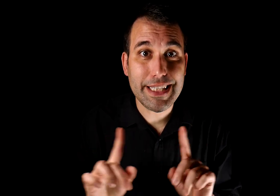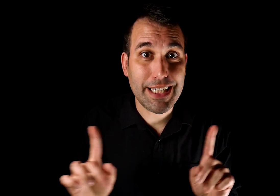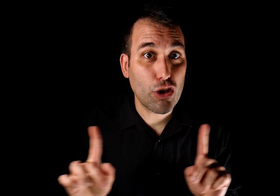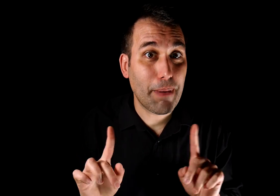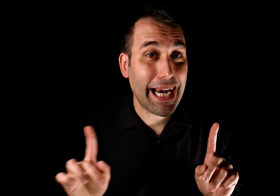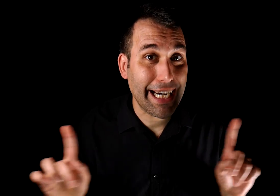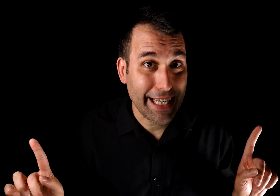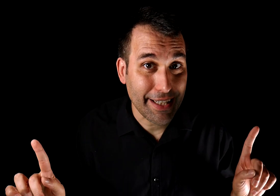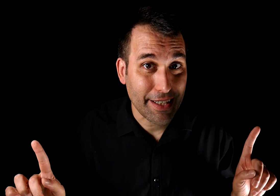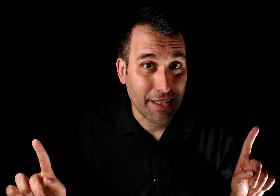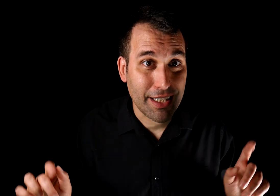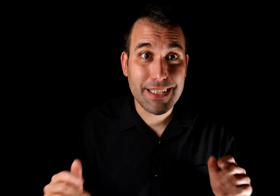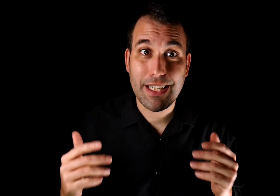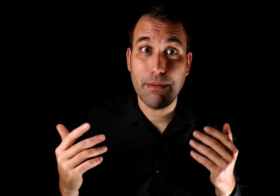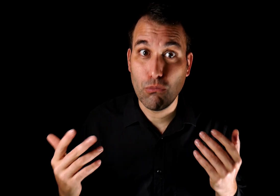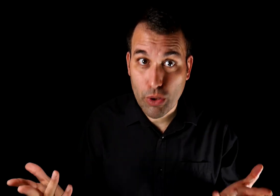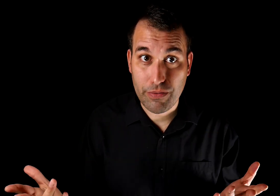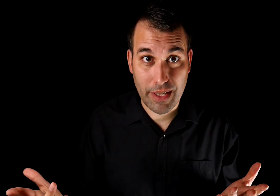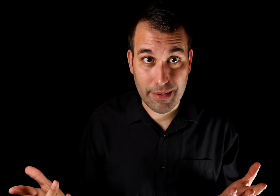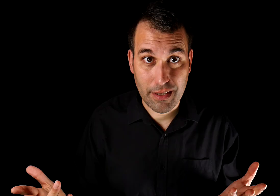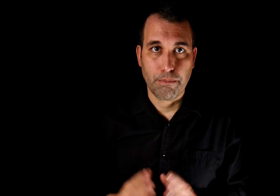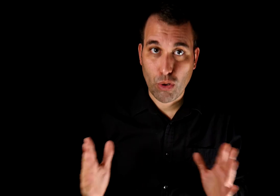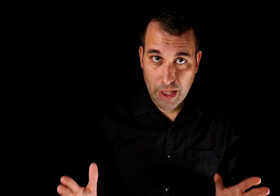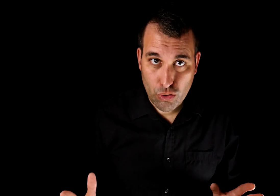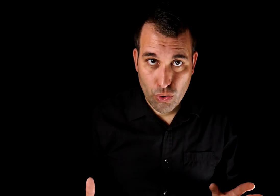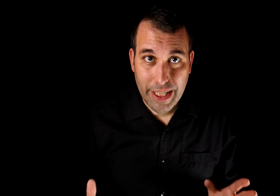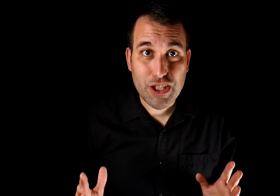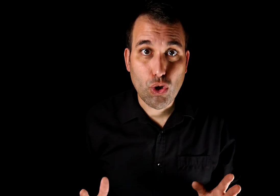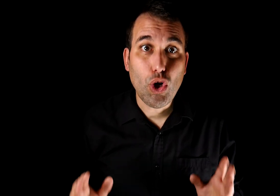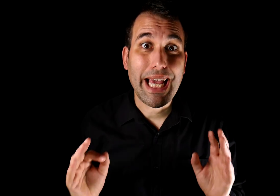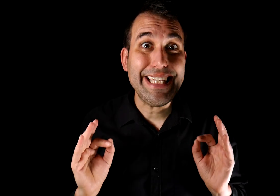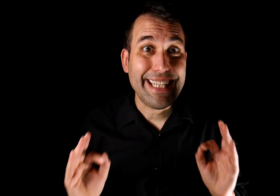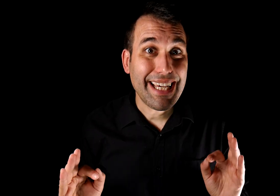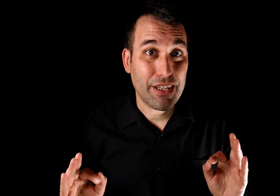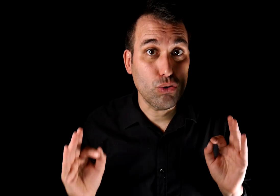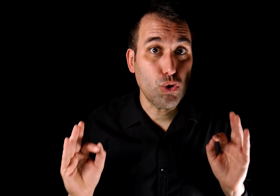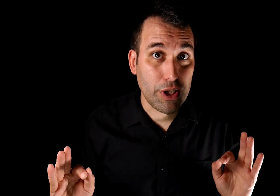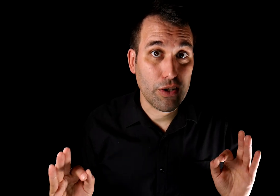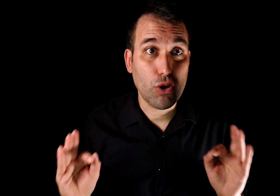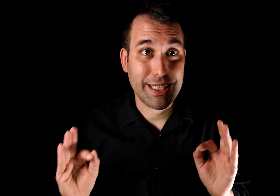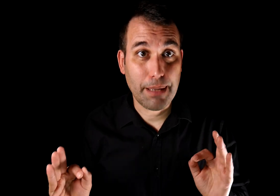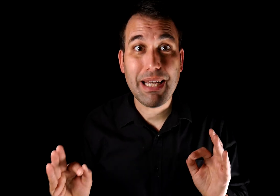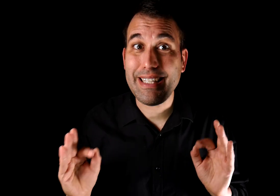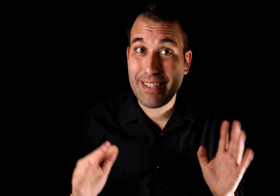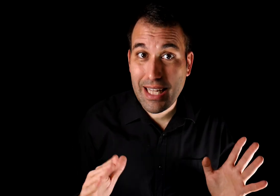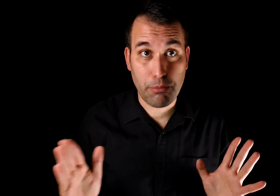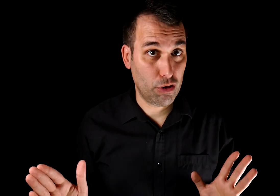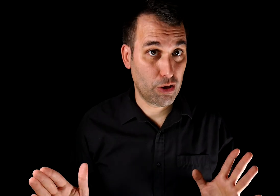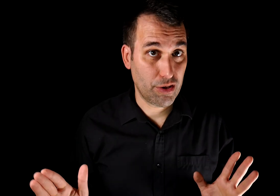deseo mal a nadie, que sería muy diferente. Por lo tanto, es solo la idea de un suicidio lo que está matizada por el humor,